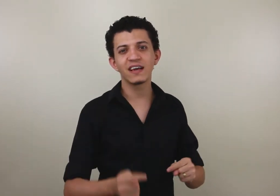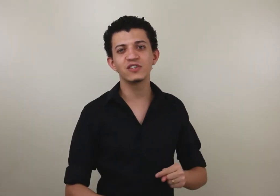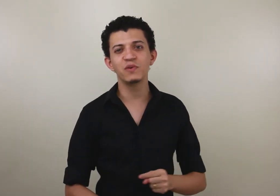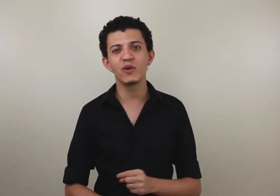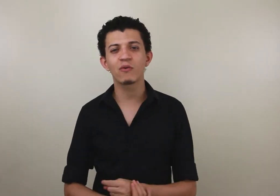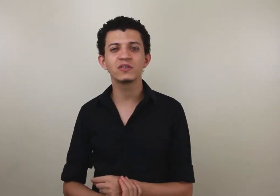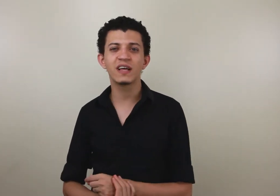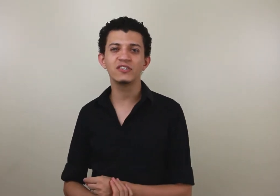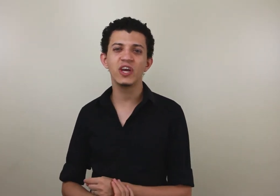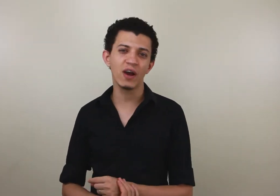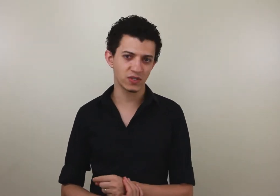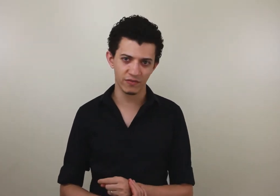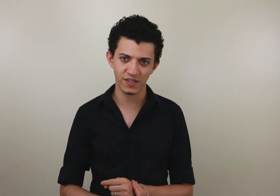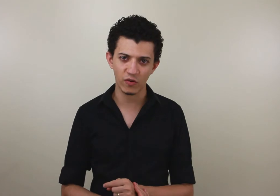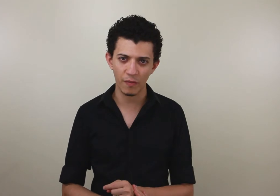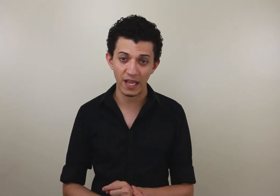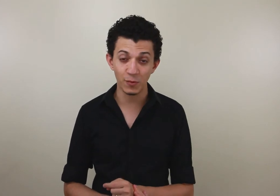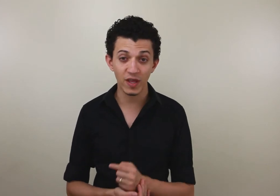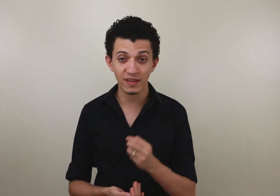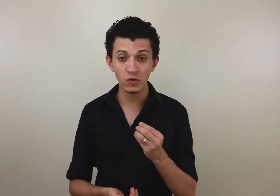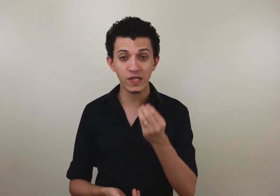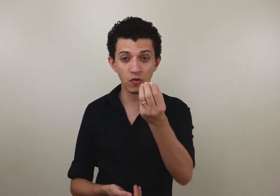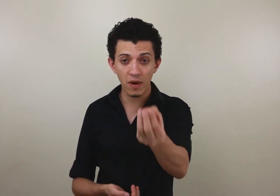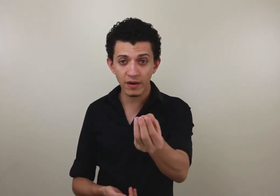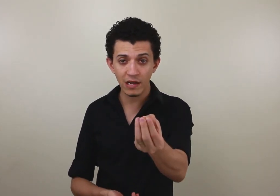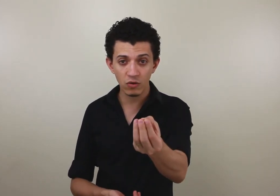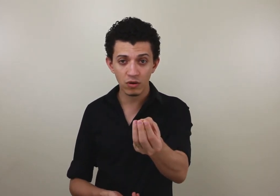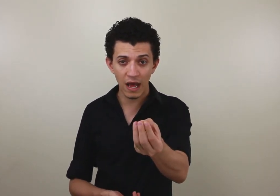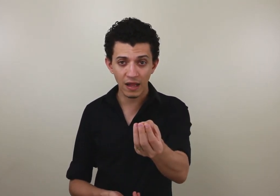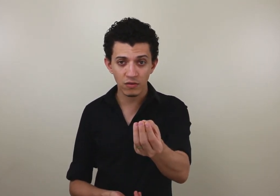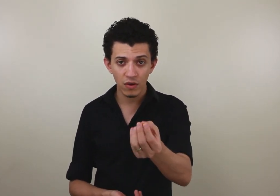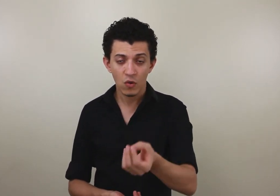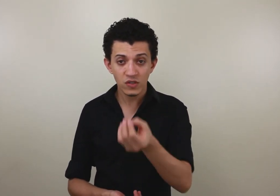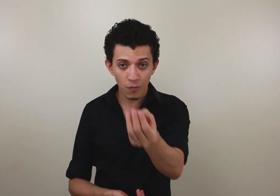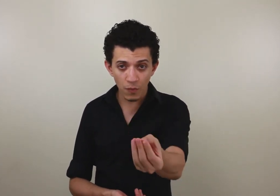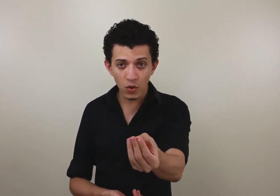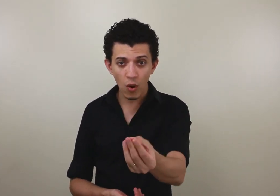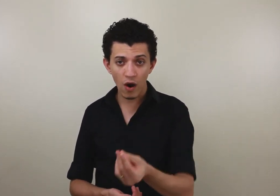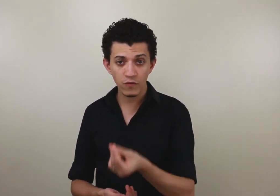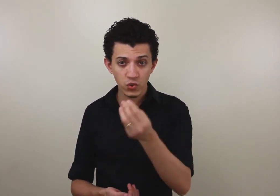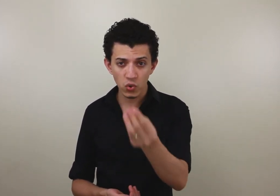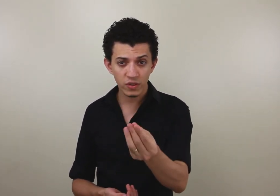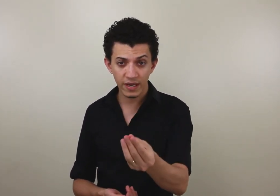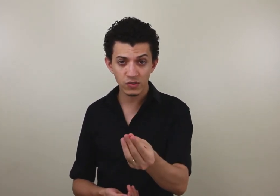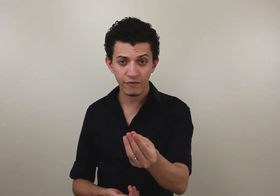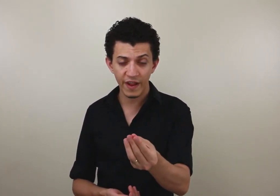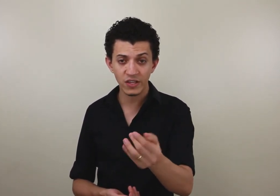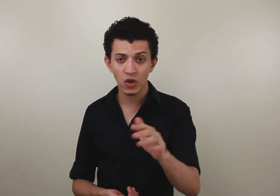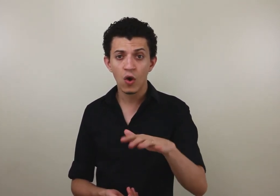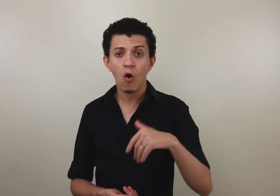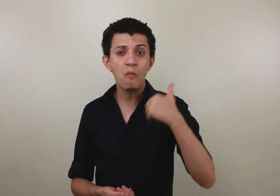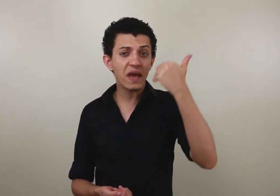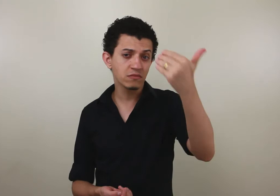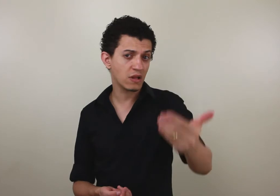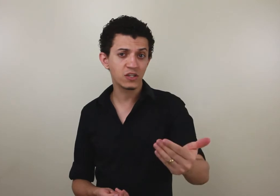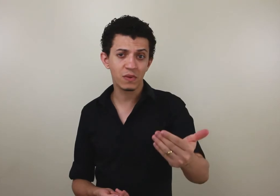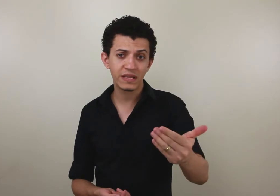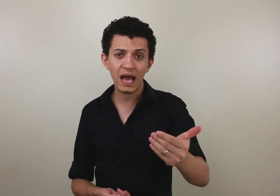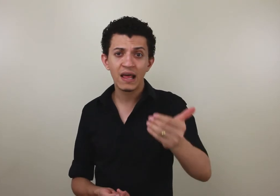tem que diminuir a quantidade de erros que você comete, porque tem um ser humano ali do outro lado, seu público-alvo, o surdo que está na sua frente, ou mesmo do lado de uma tela,